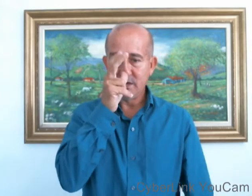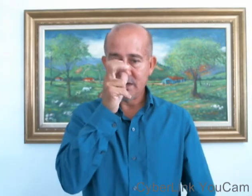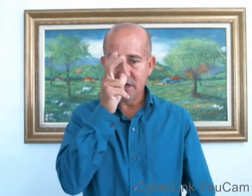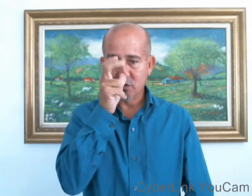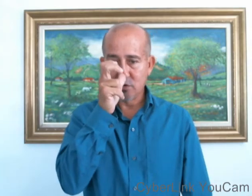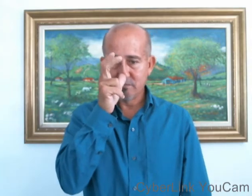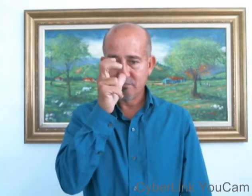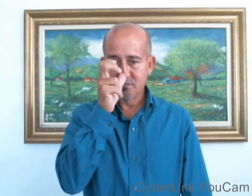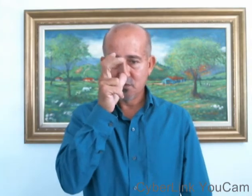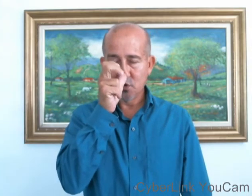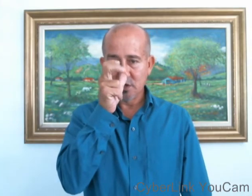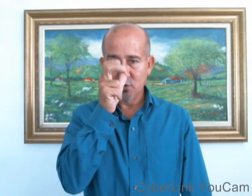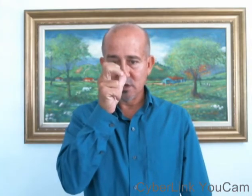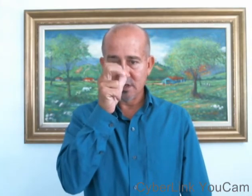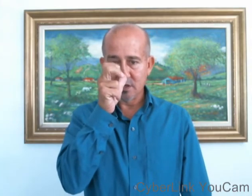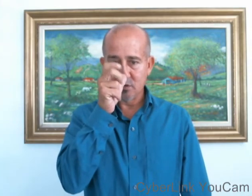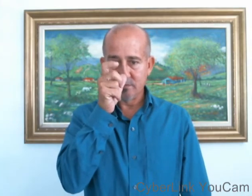insecto, todo tipo de insecto,